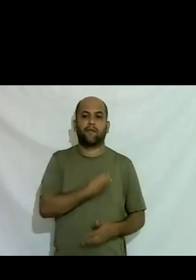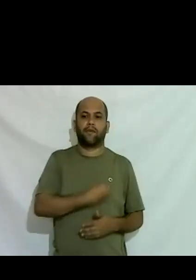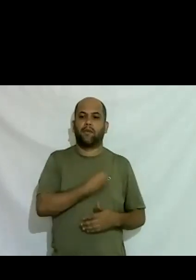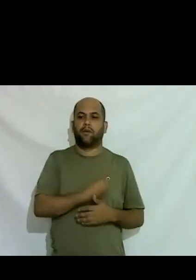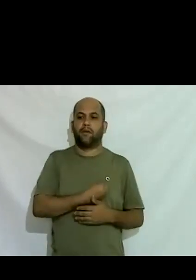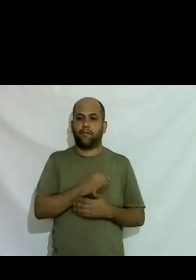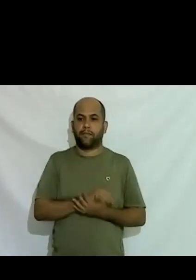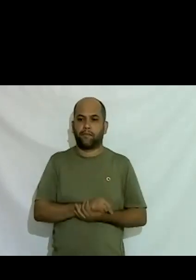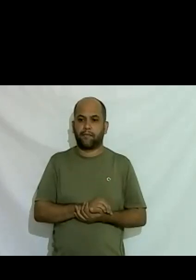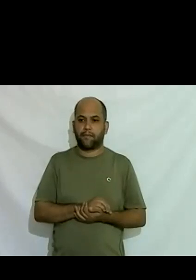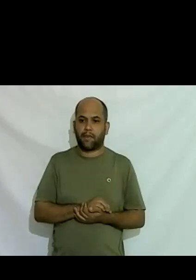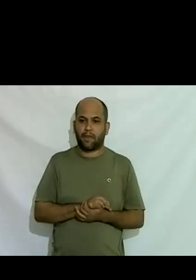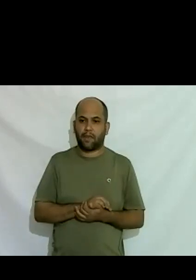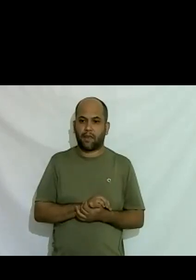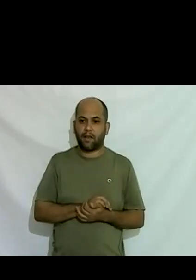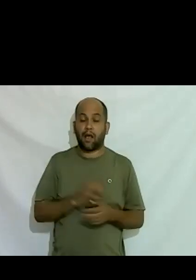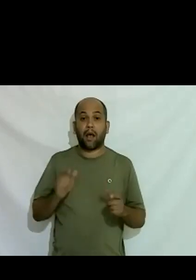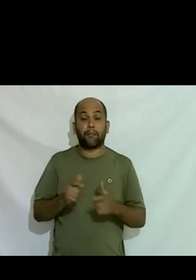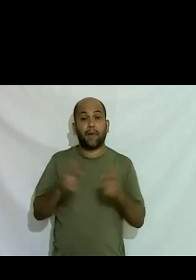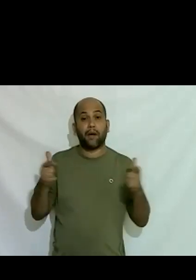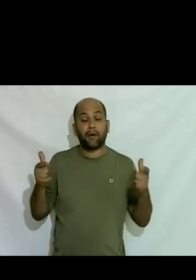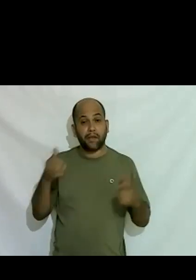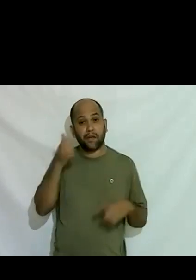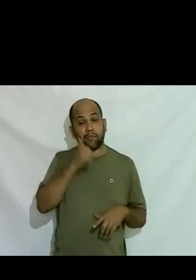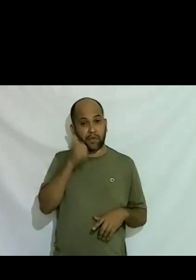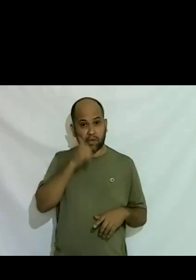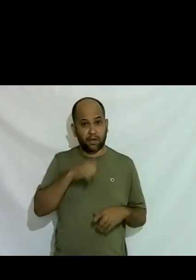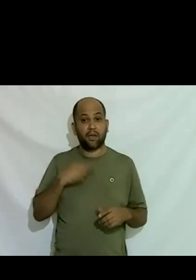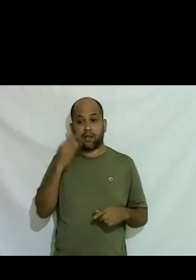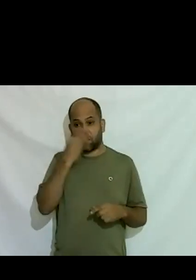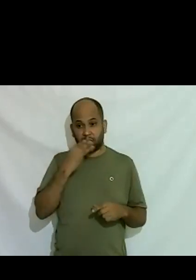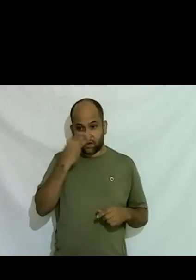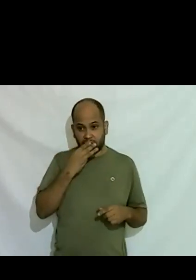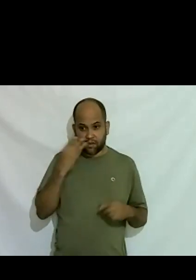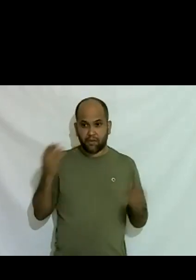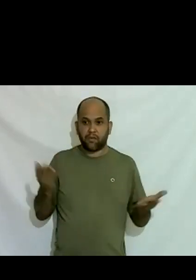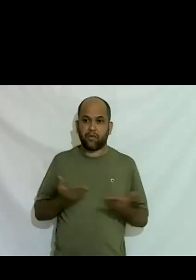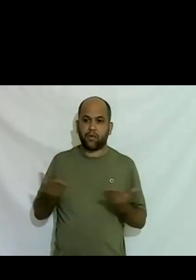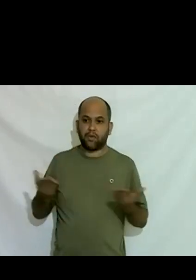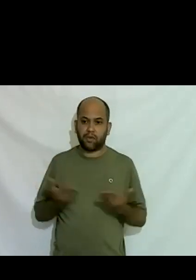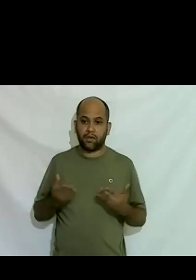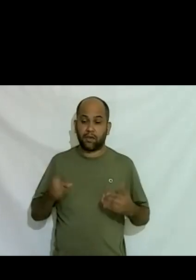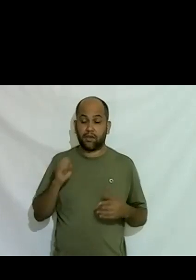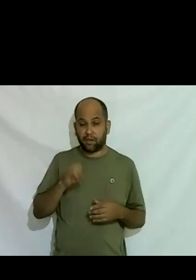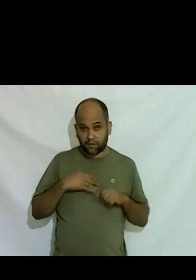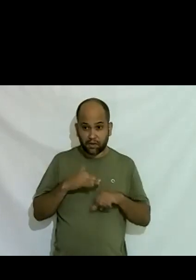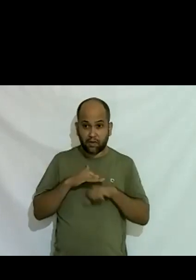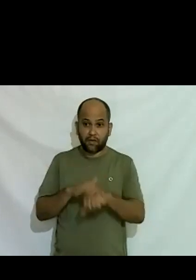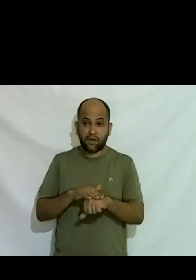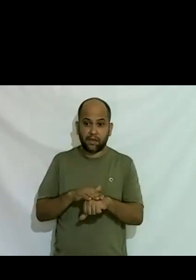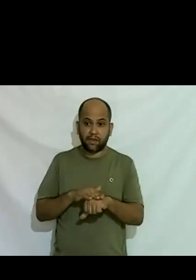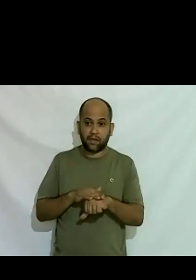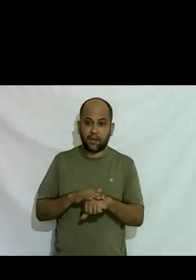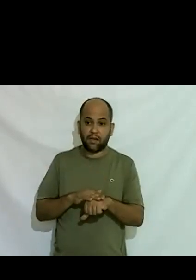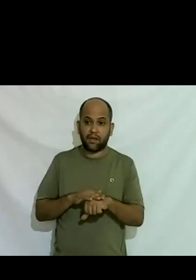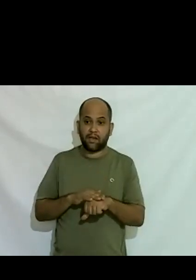a grande maioria dessas meninas que estão na prospeção que a gente vê hoje se você for conversar com ela e eu já fiz isso